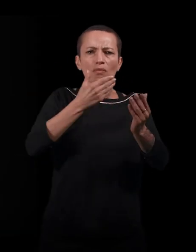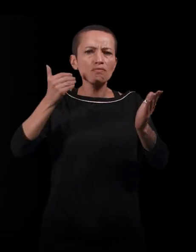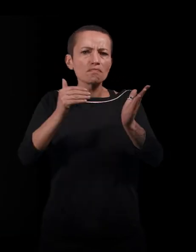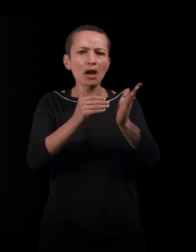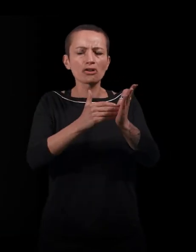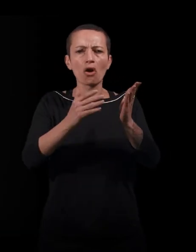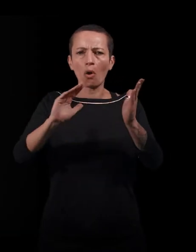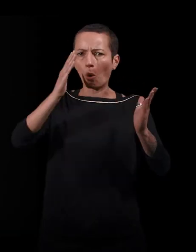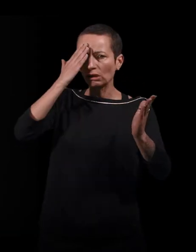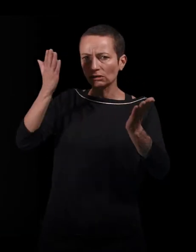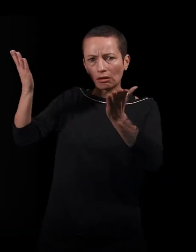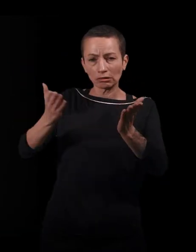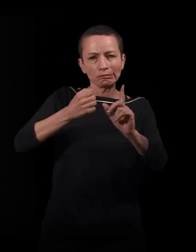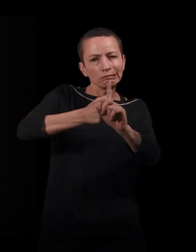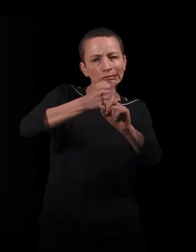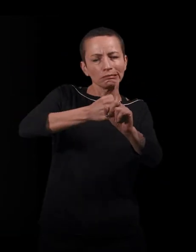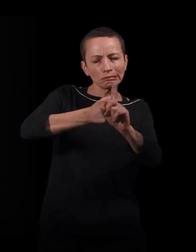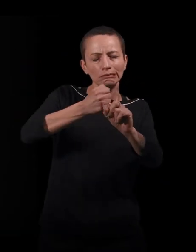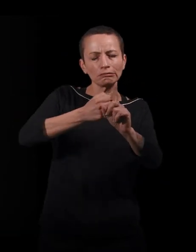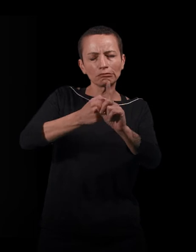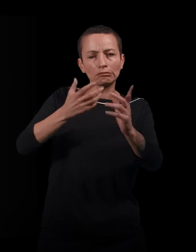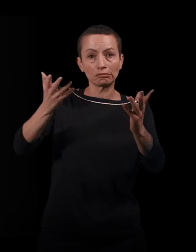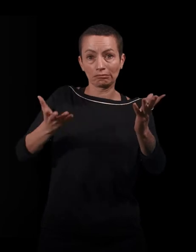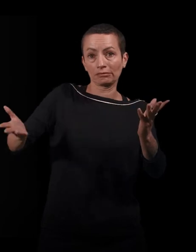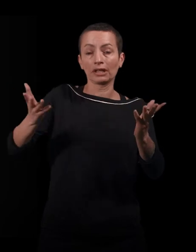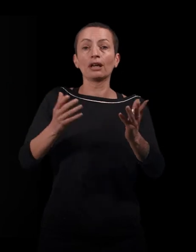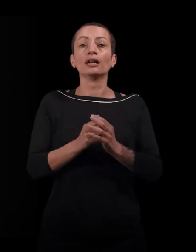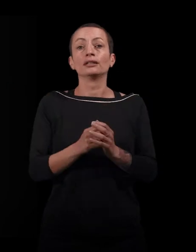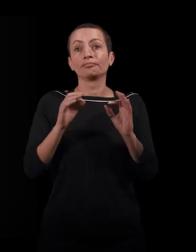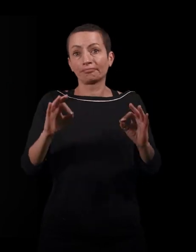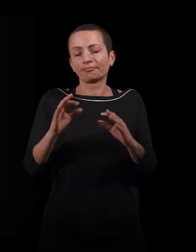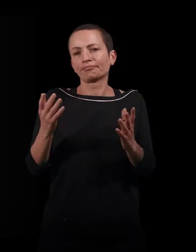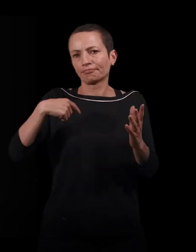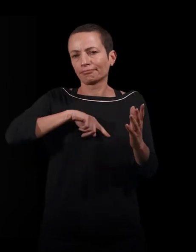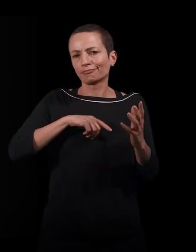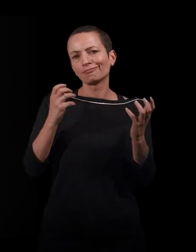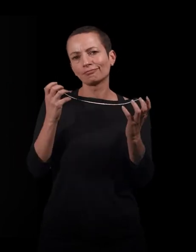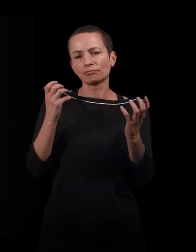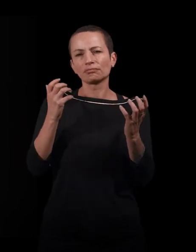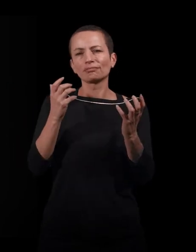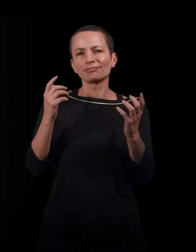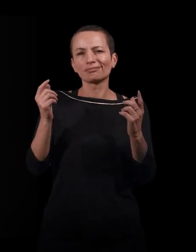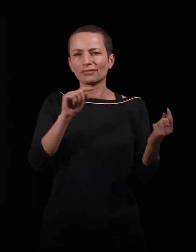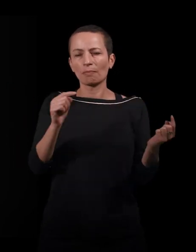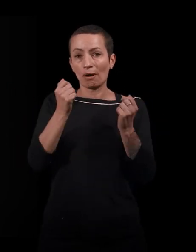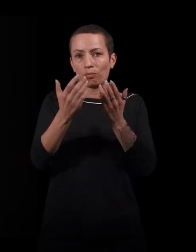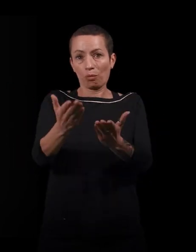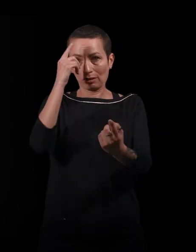pour une reconnaissance dans les sociétés d'accueil. Et donc, a eu envie de proposer une problématique autour de ces